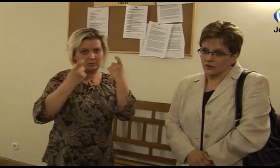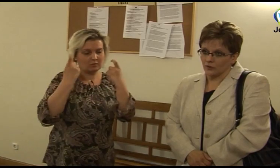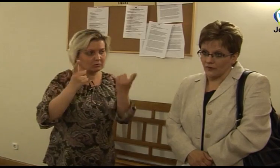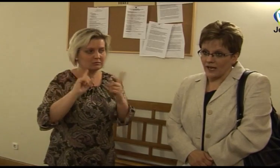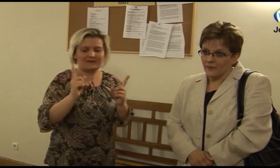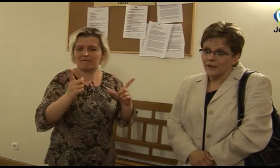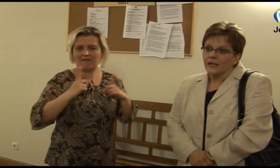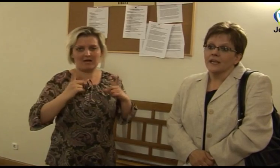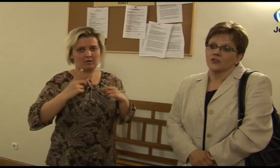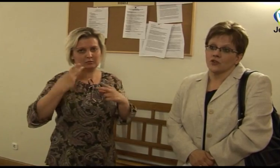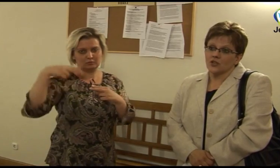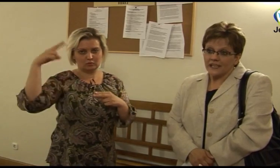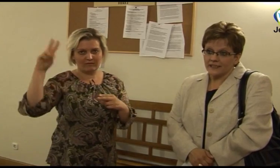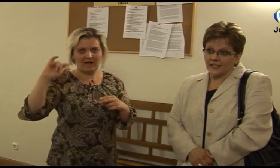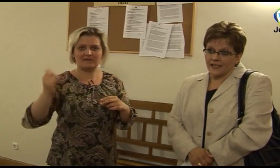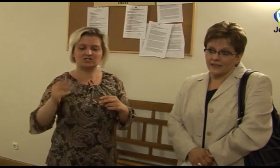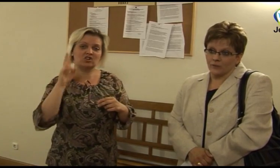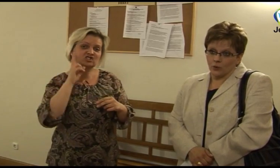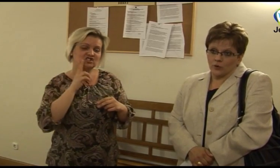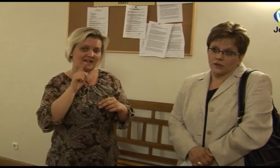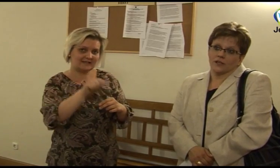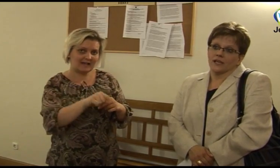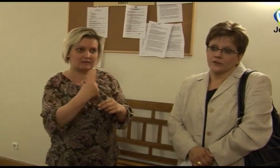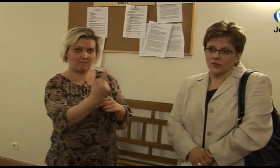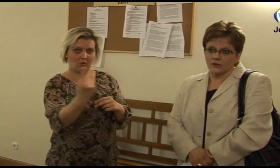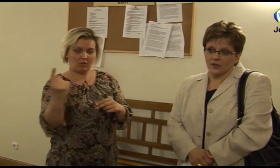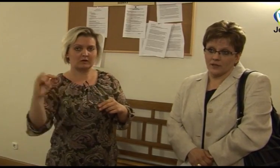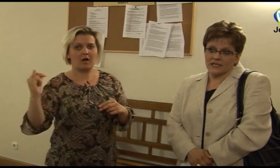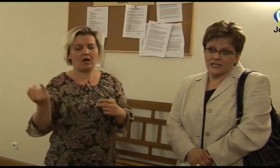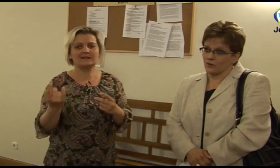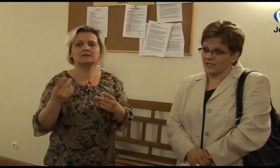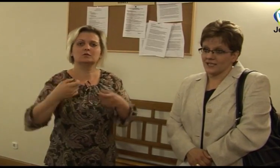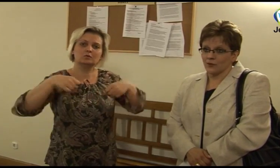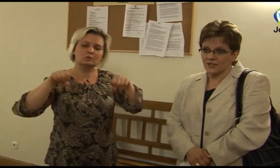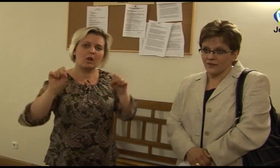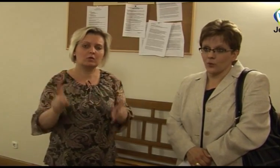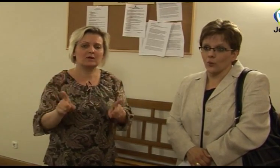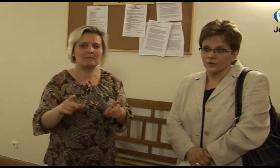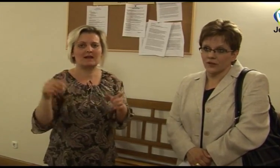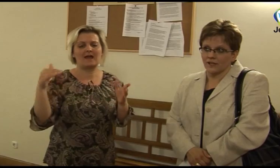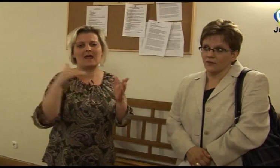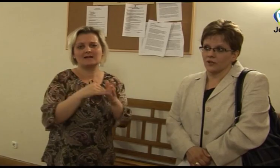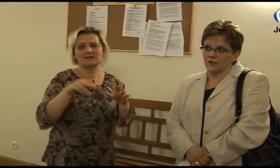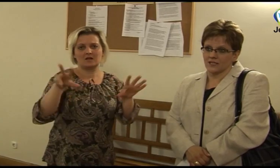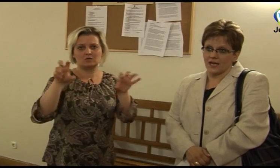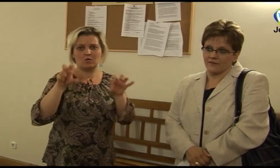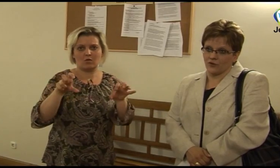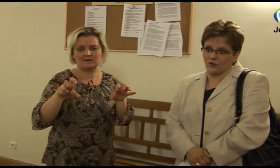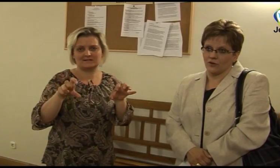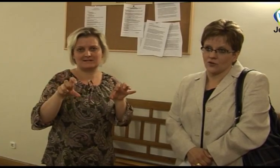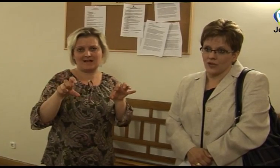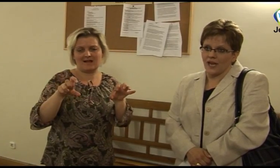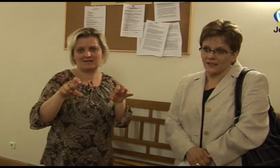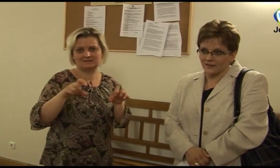tovább, és a siketeket magukat, akik tulajdonképpen 1880 óta ki vannak zárva a saját